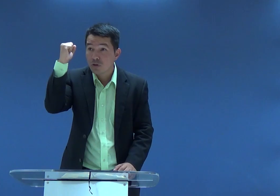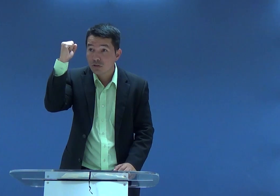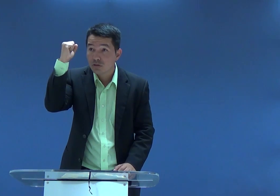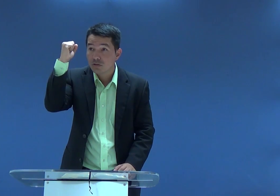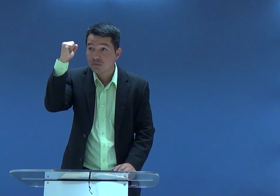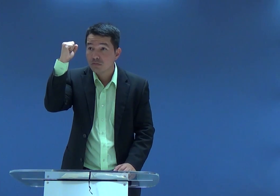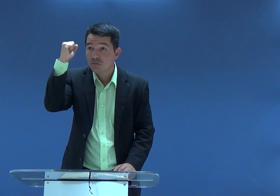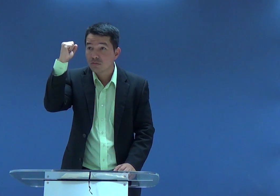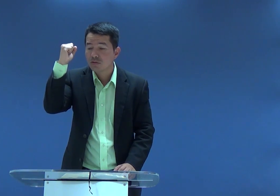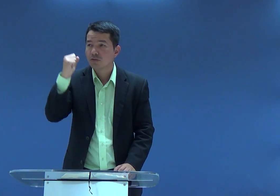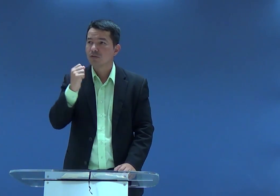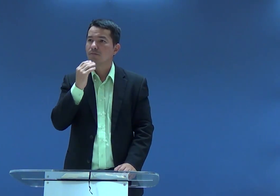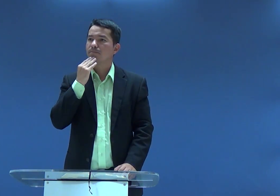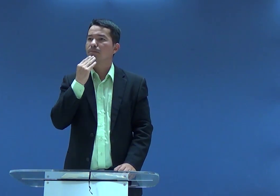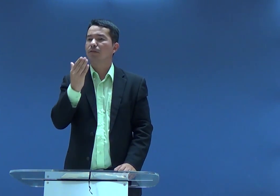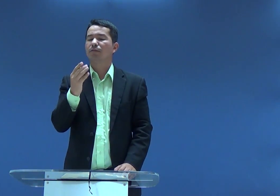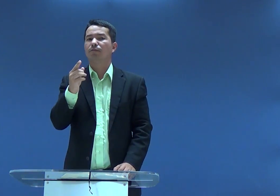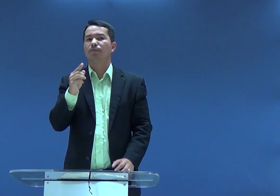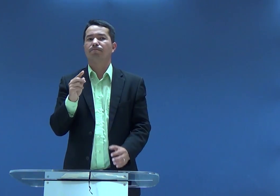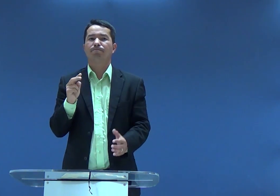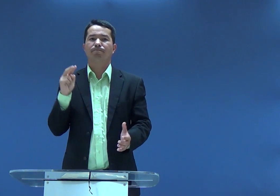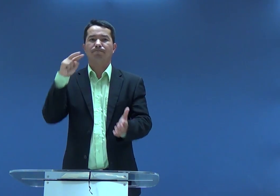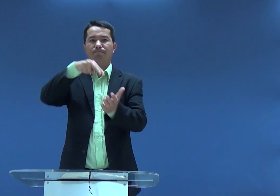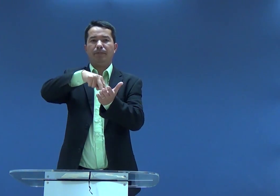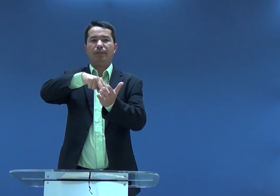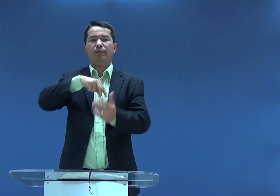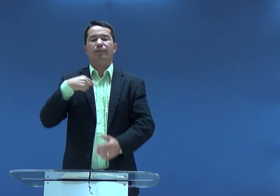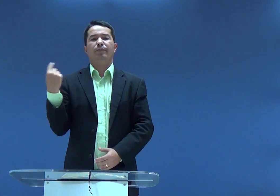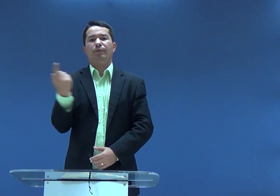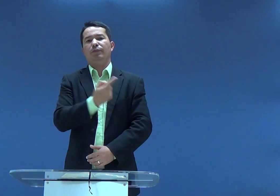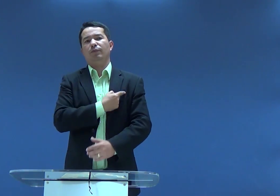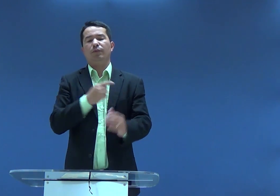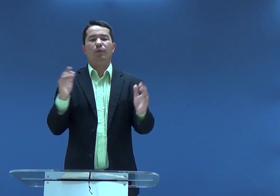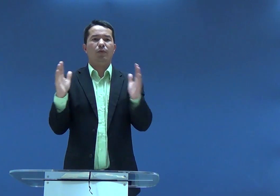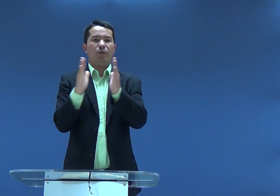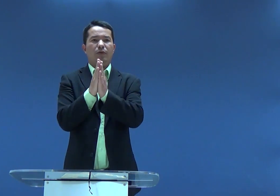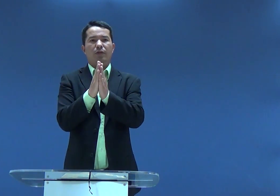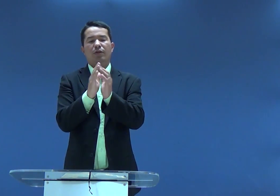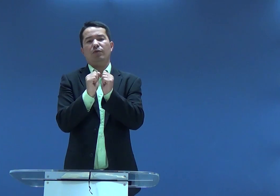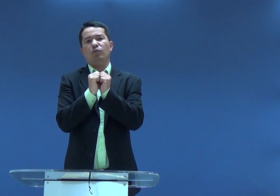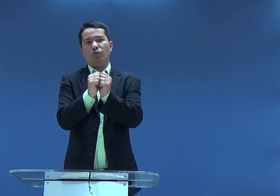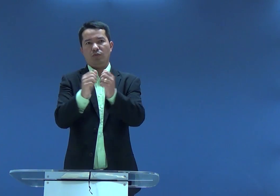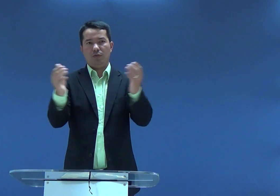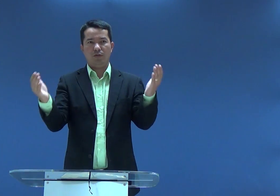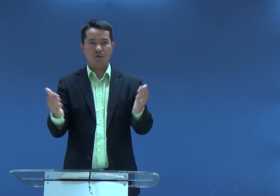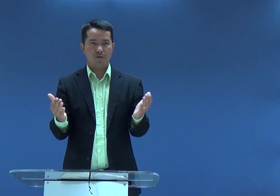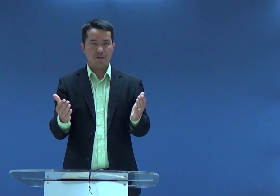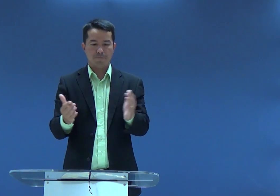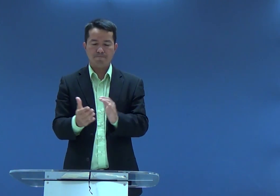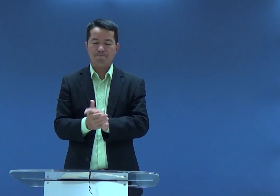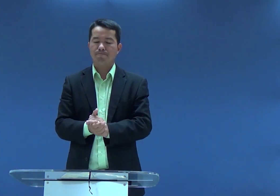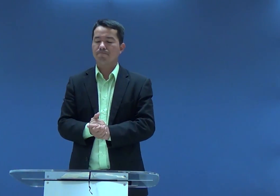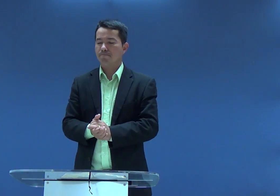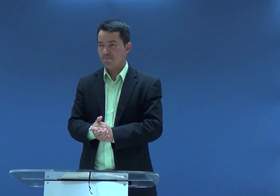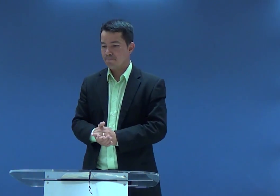isso é força, você quer se torna forte? Não tem que pegar, peraí, deixa eu parar, vamos olhar todos juntos agora,